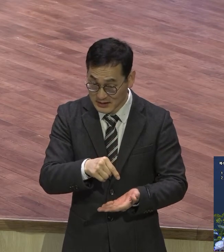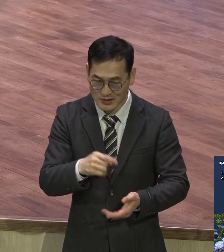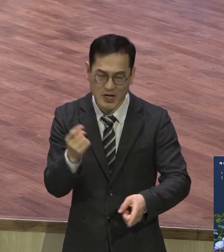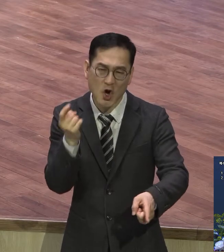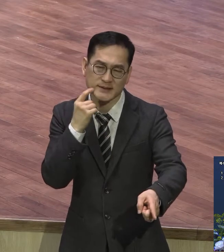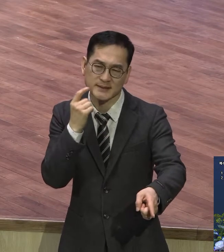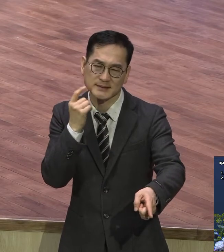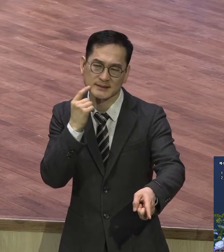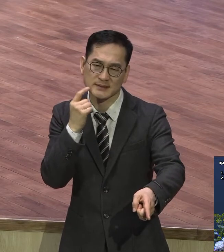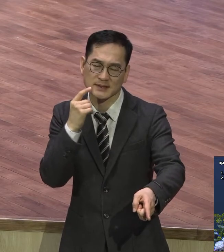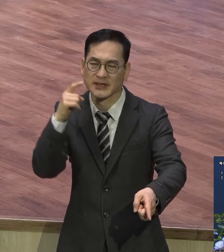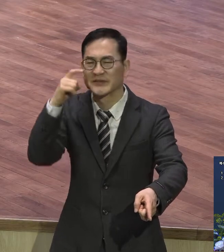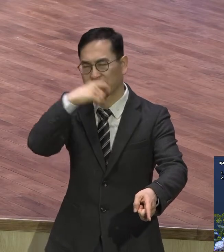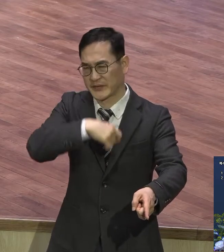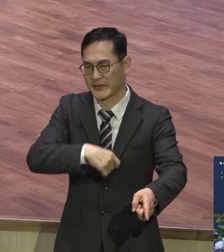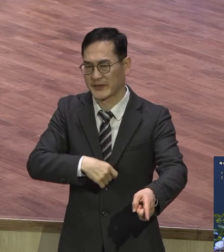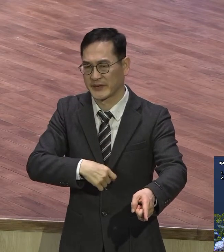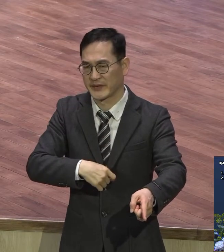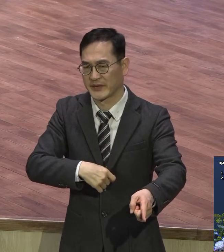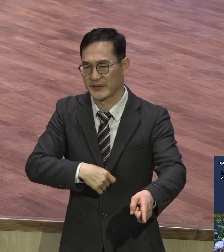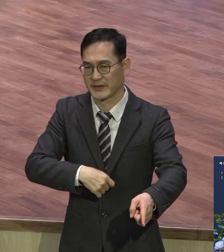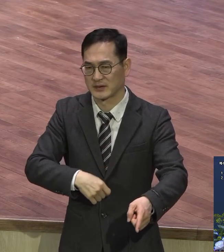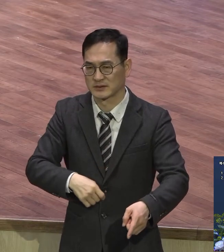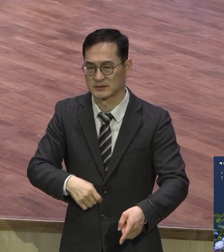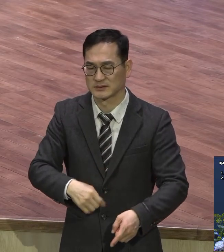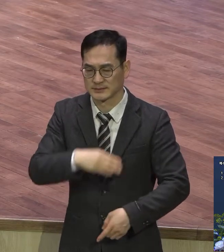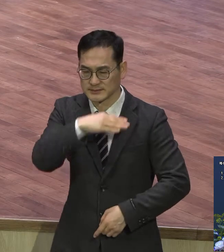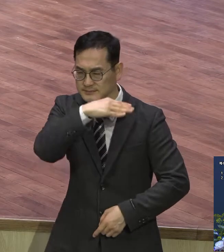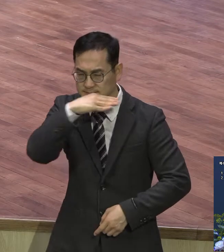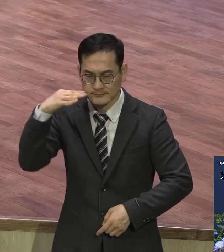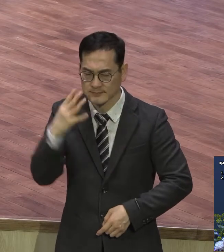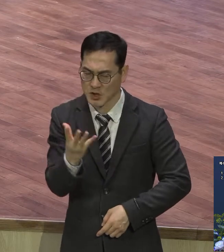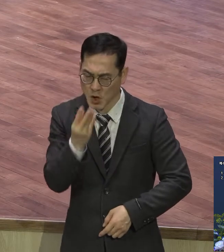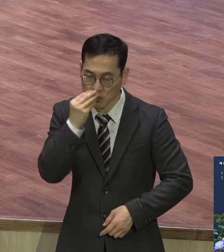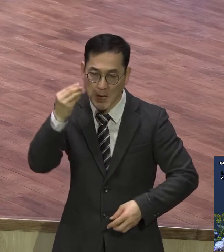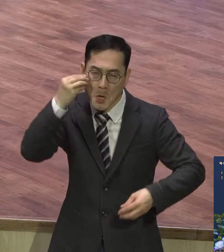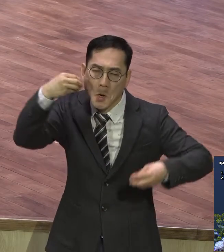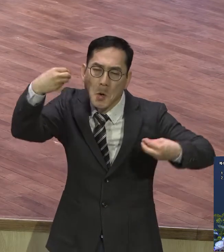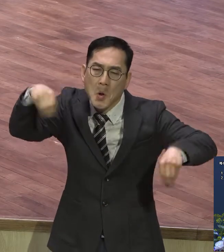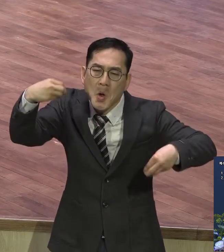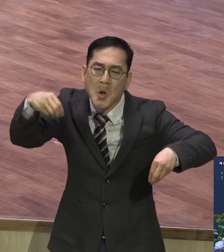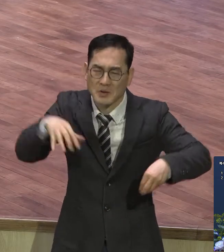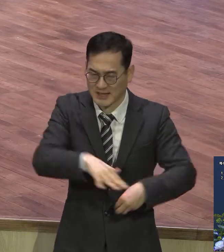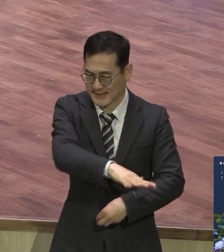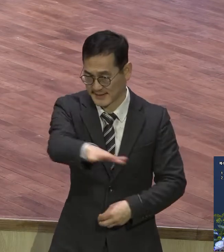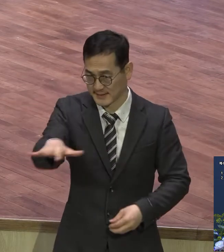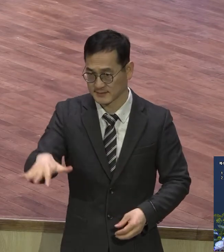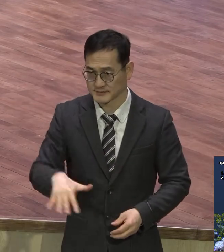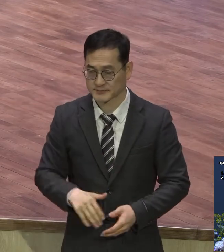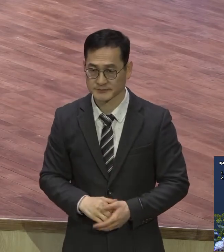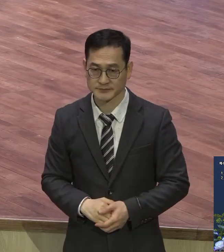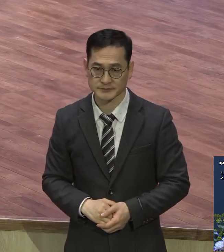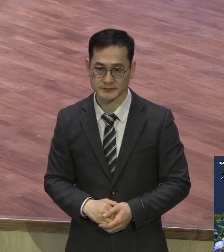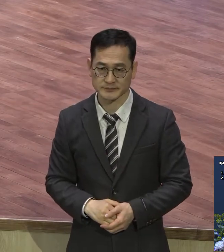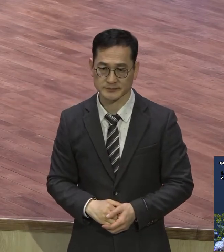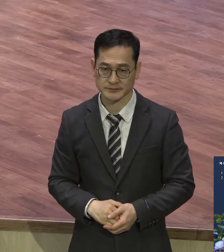척 착한 척 그거 다 가짜예요 더러운 누더기